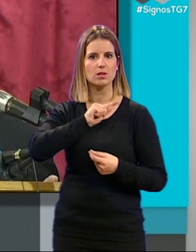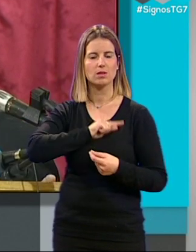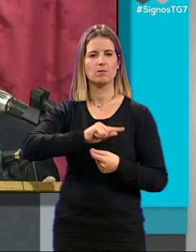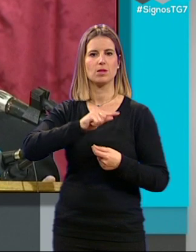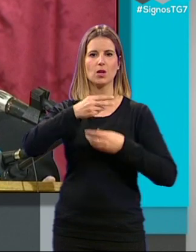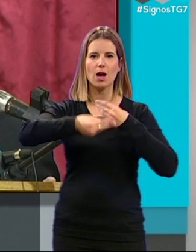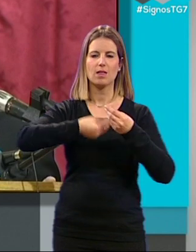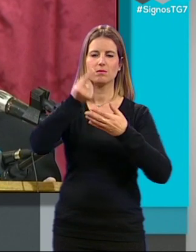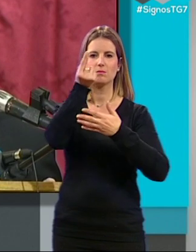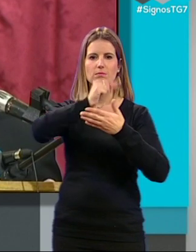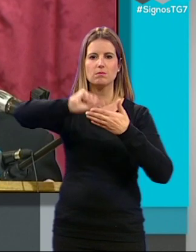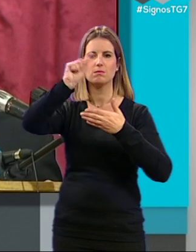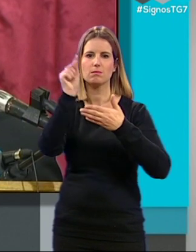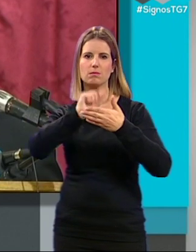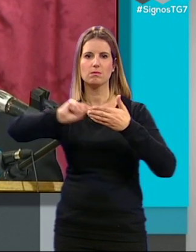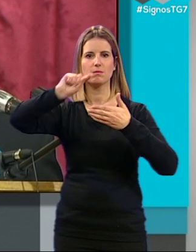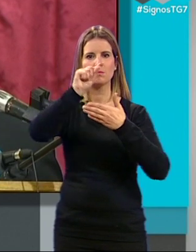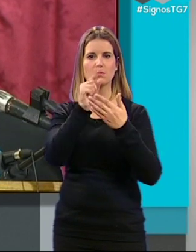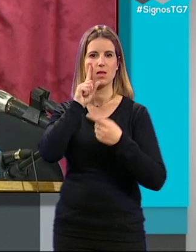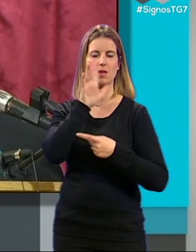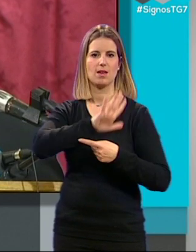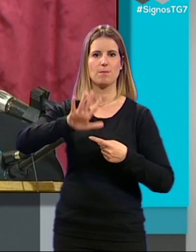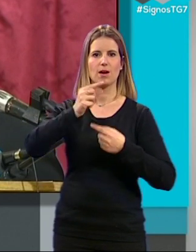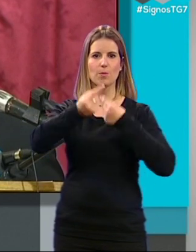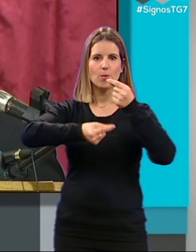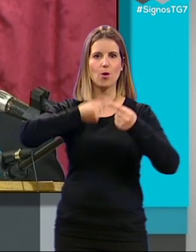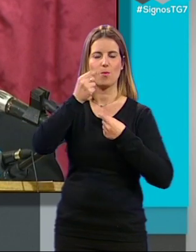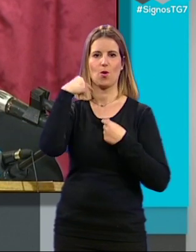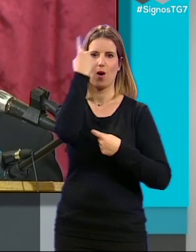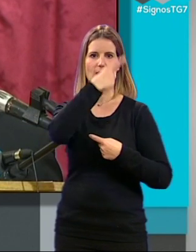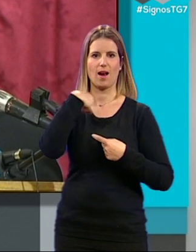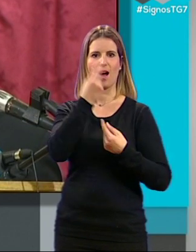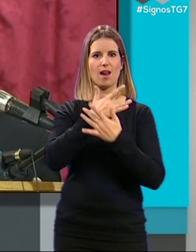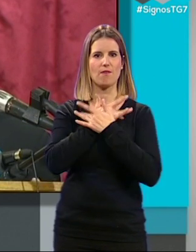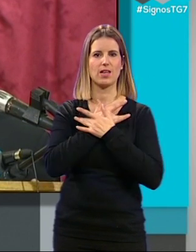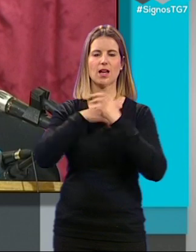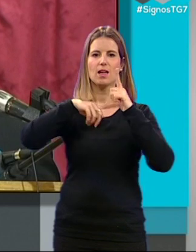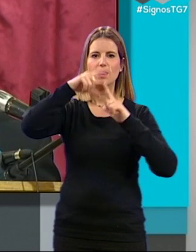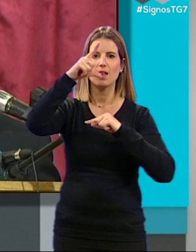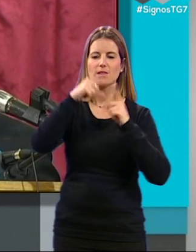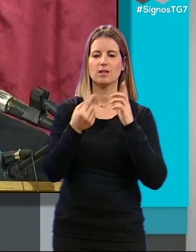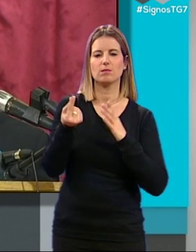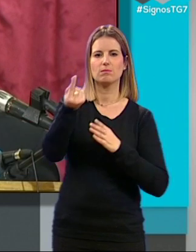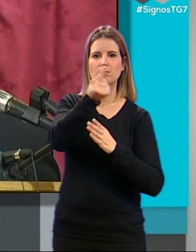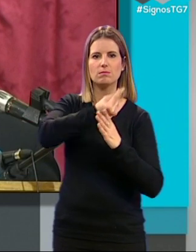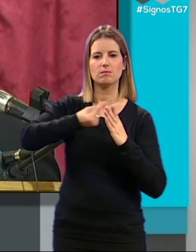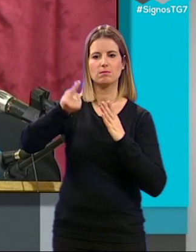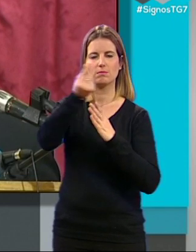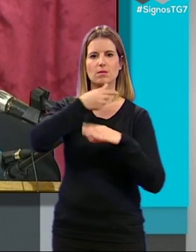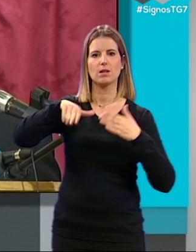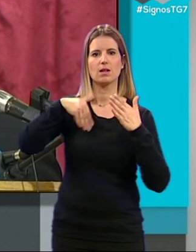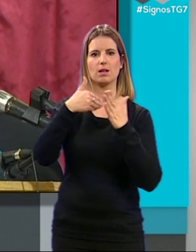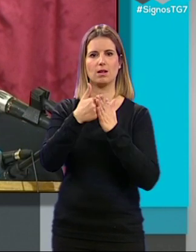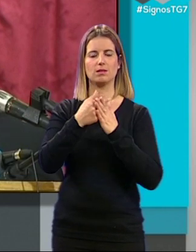trazos va formando la imagen y paso a paso el rostro de la Virgen de la Estrella se va plasmando hasta